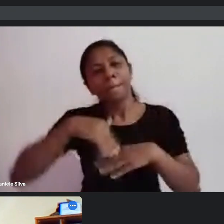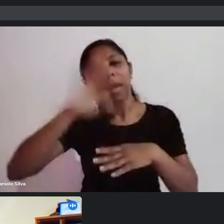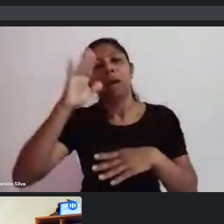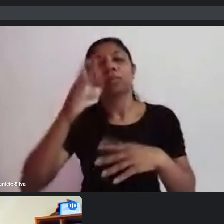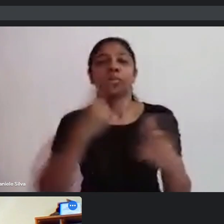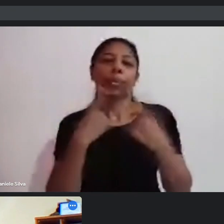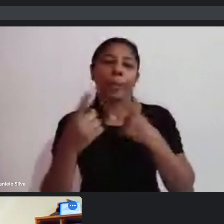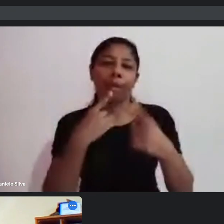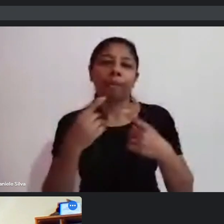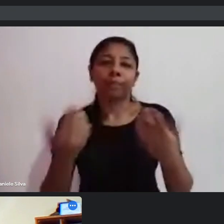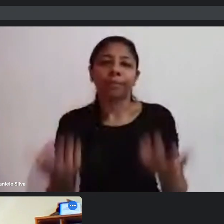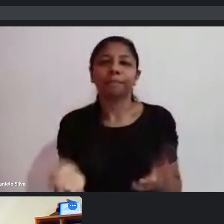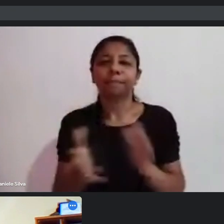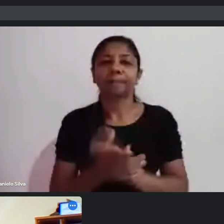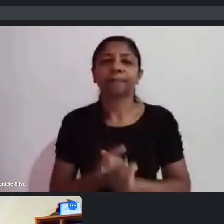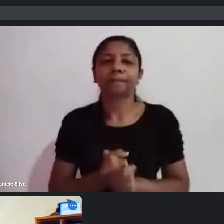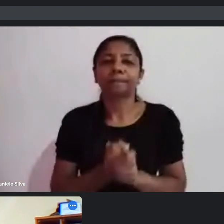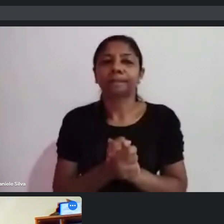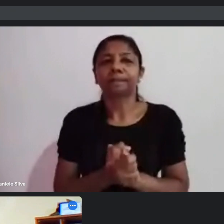Obrigado.